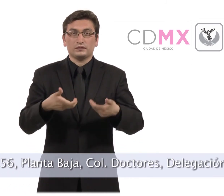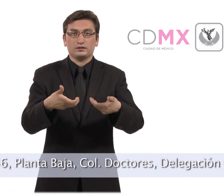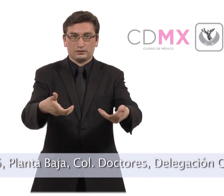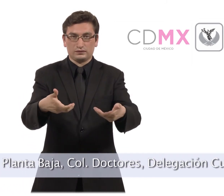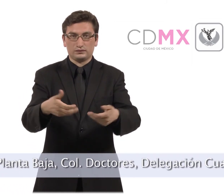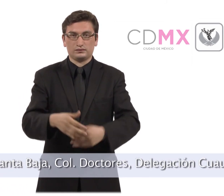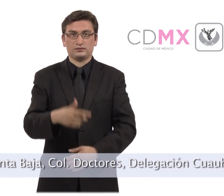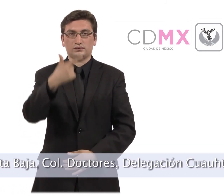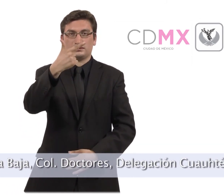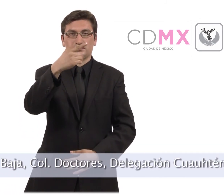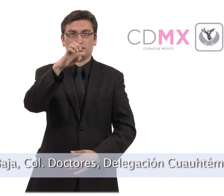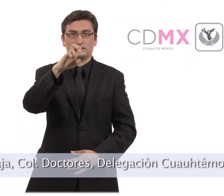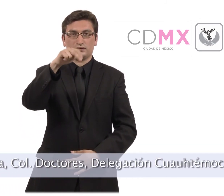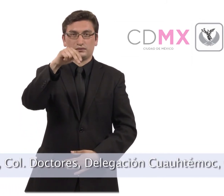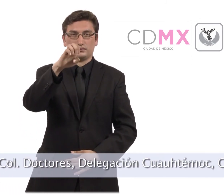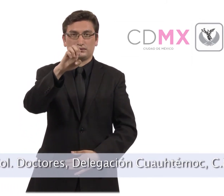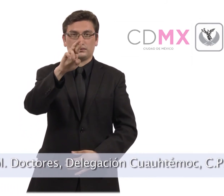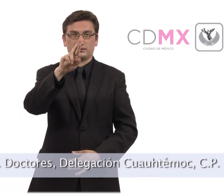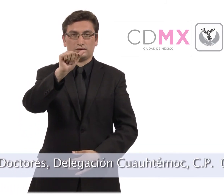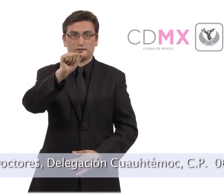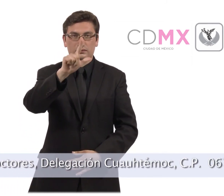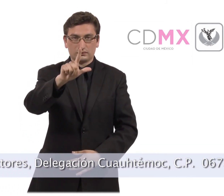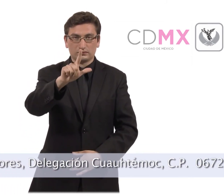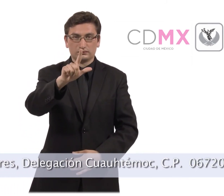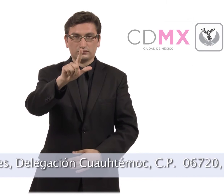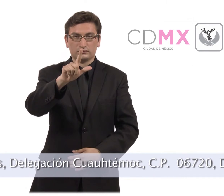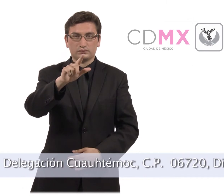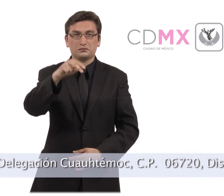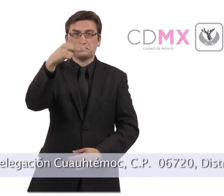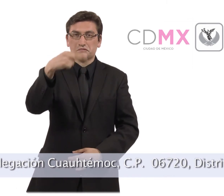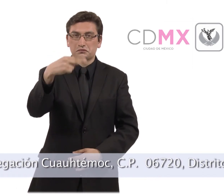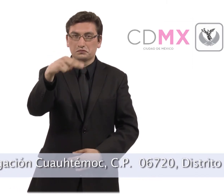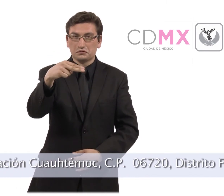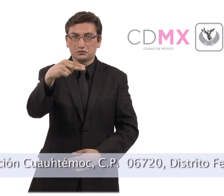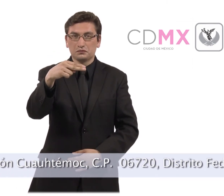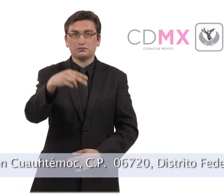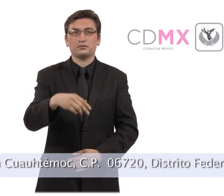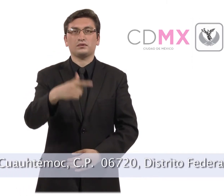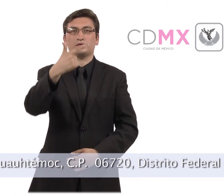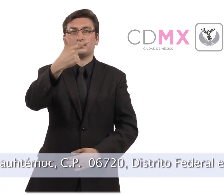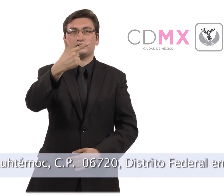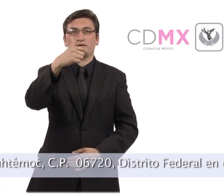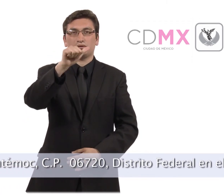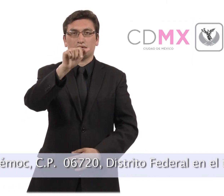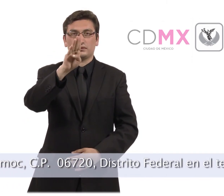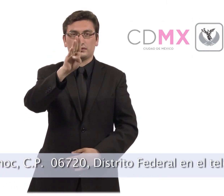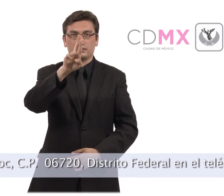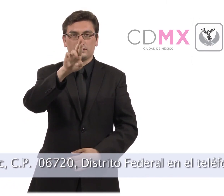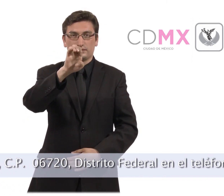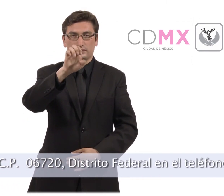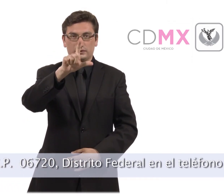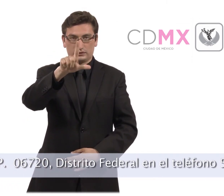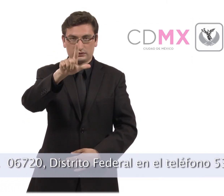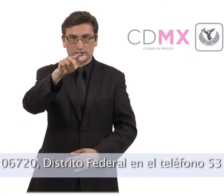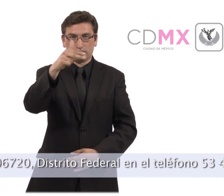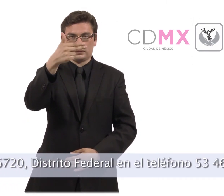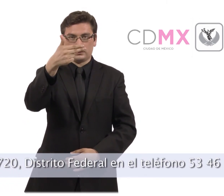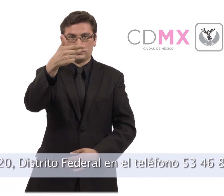Teléfono 5346-8435 o bien a la dirección electrónica